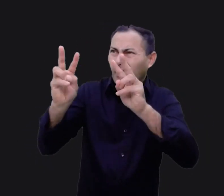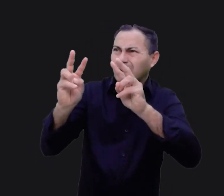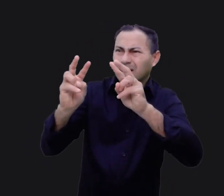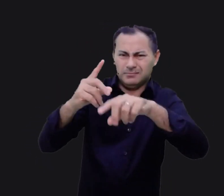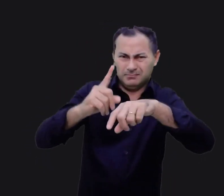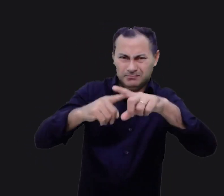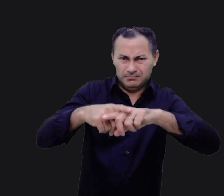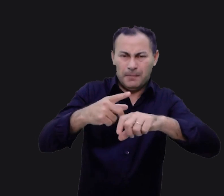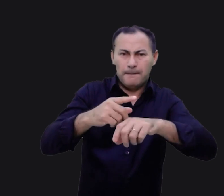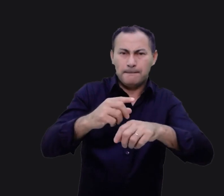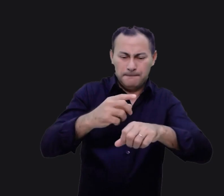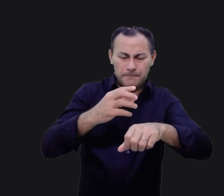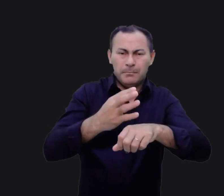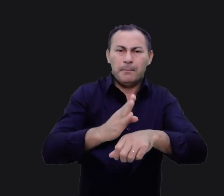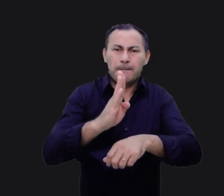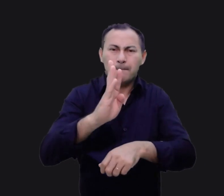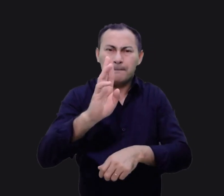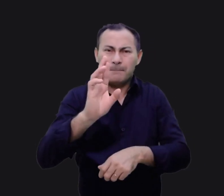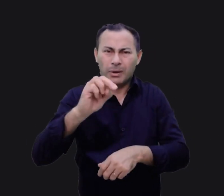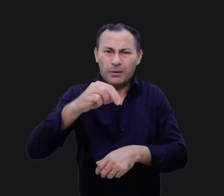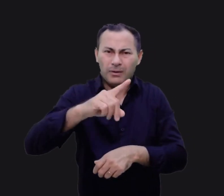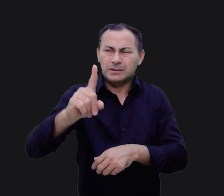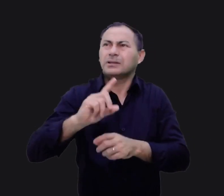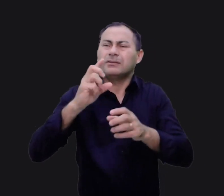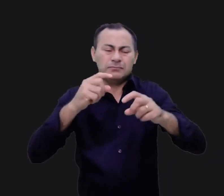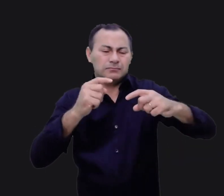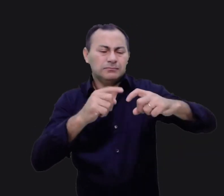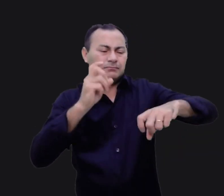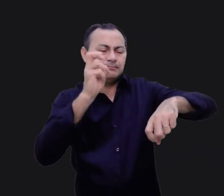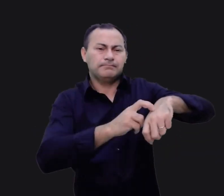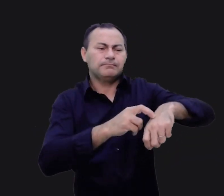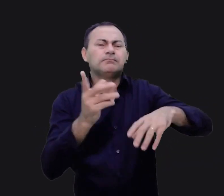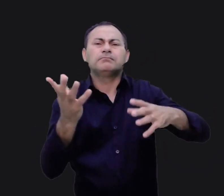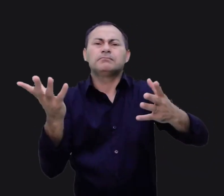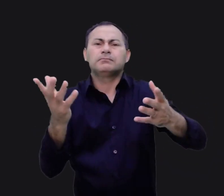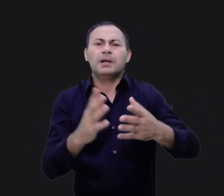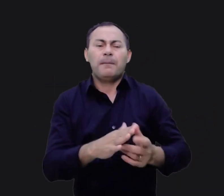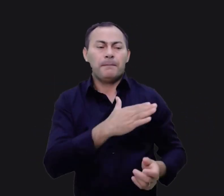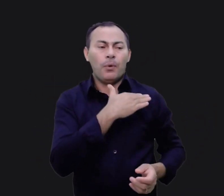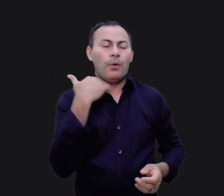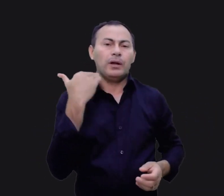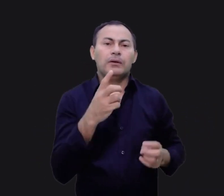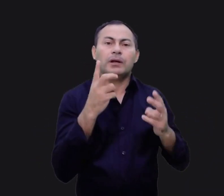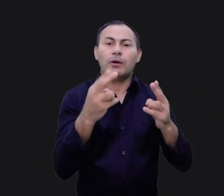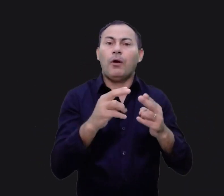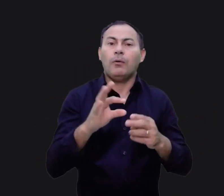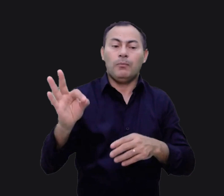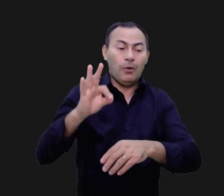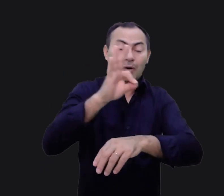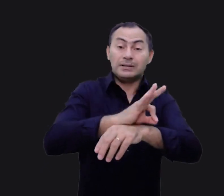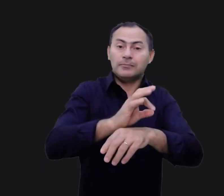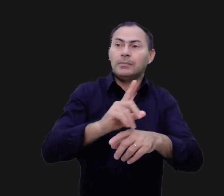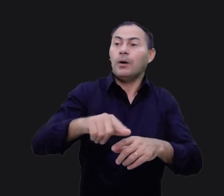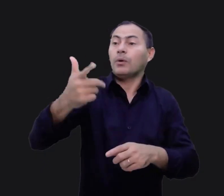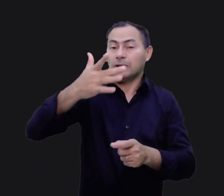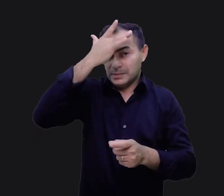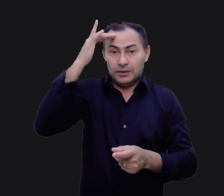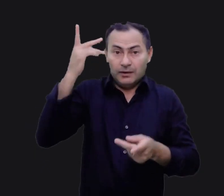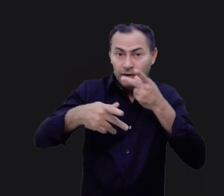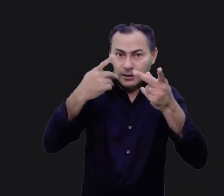para um pedaço de bronze tem a ver com uma picada de cobra? Esses, então, morreram, que nem moscas. Mas outros disseram,